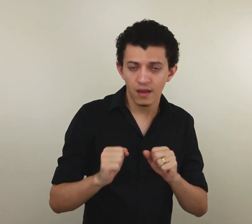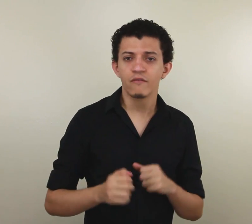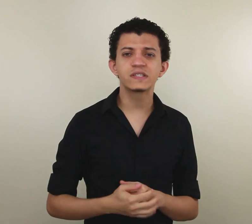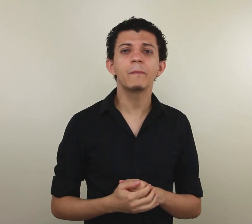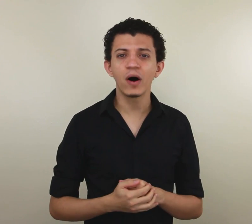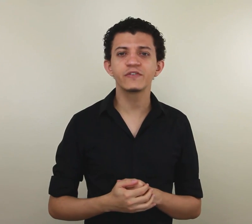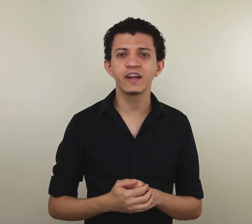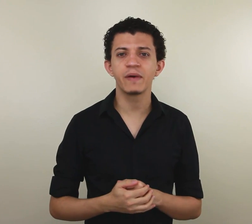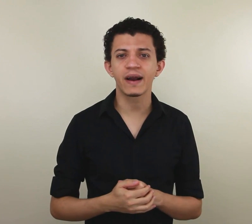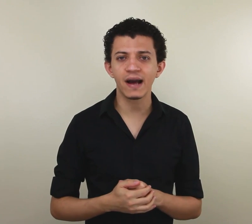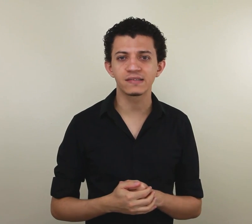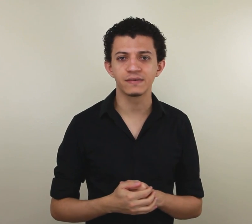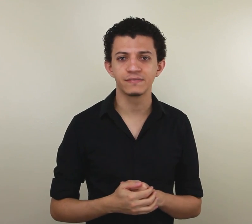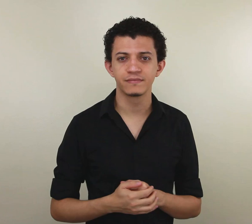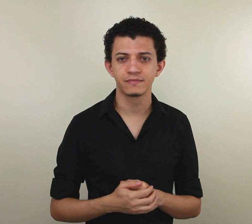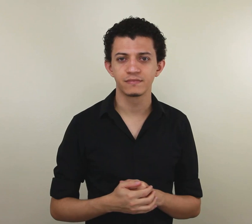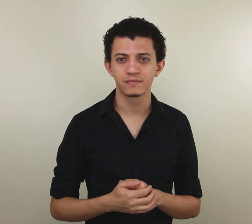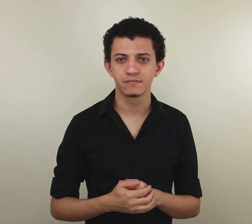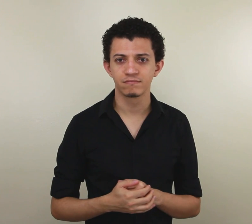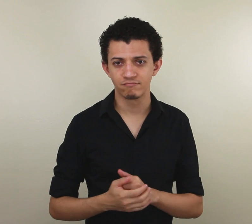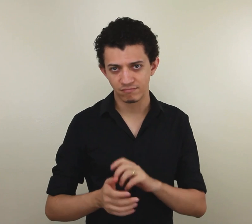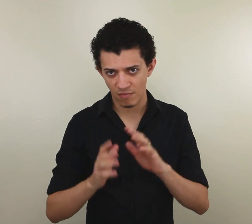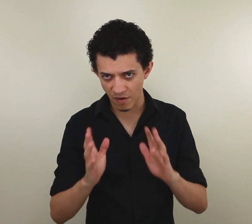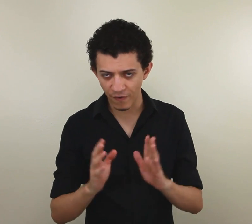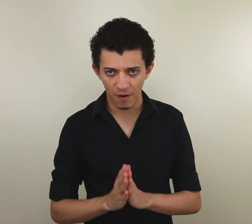você pode vir na minha casa? Uma forma.